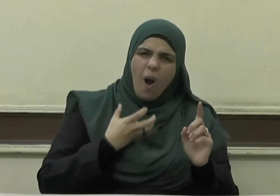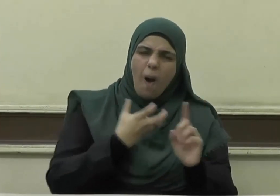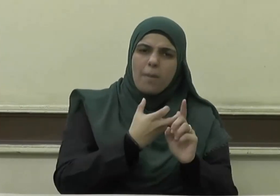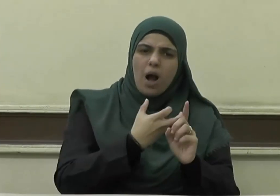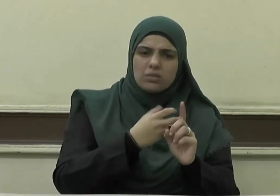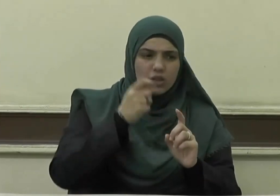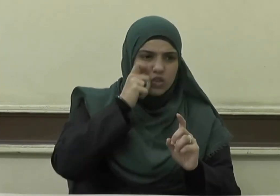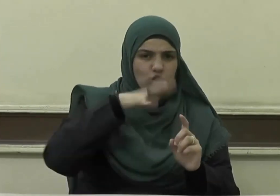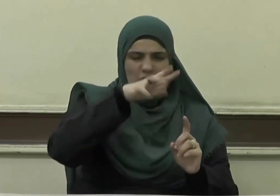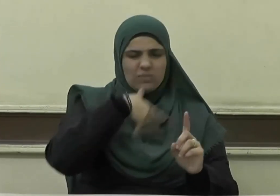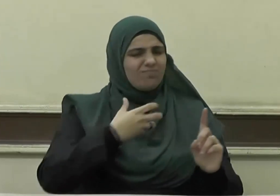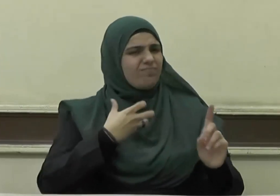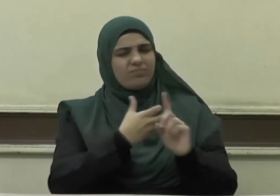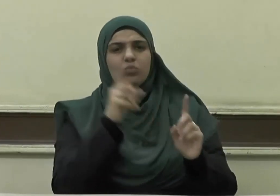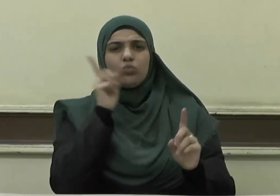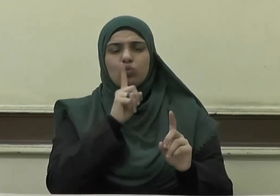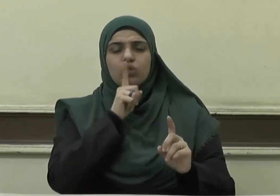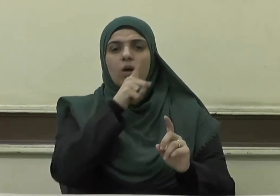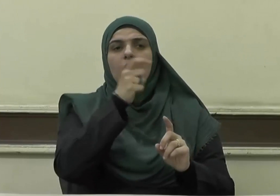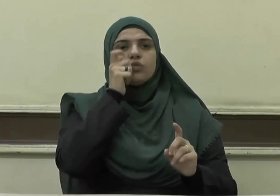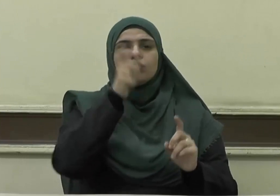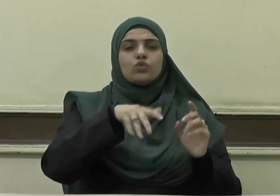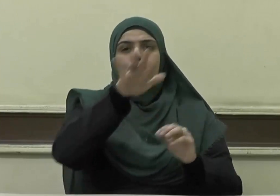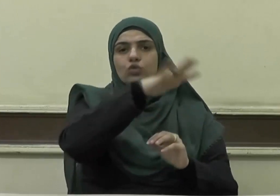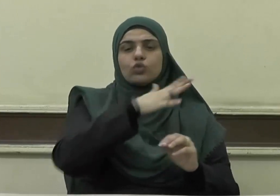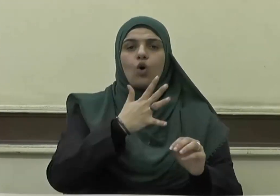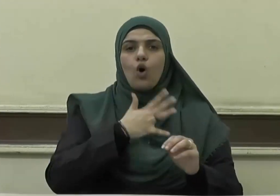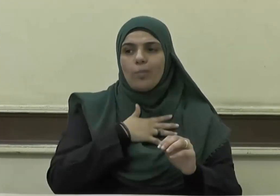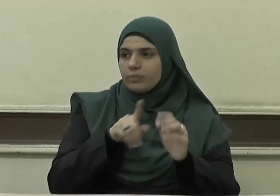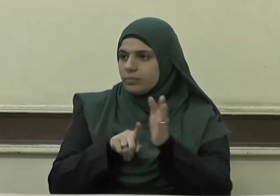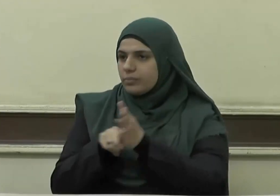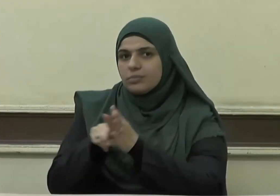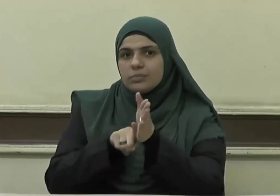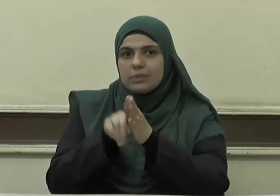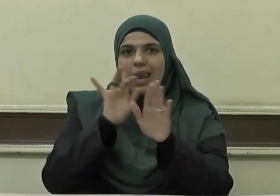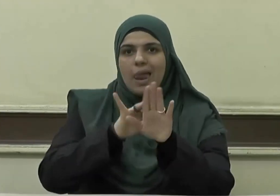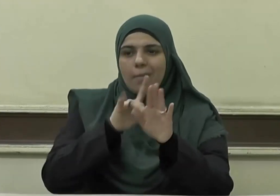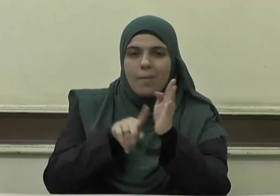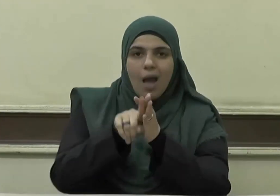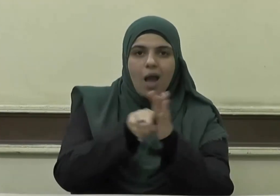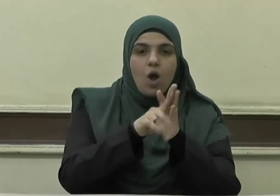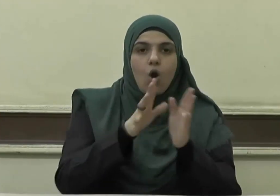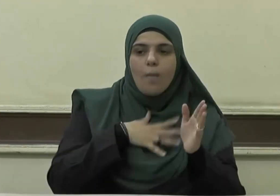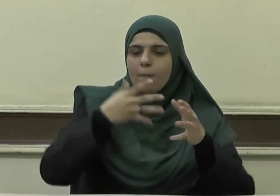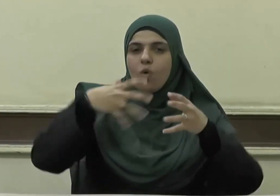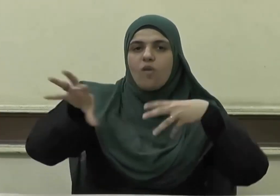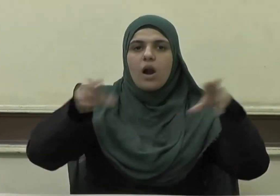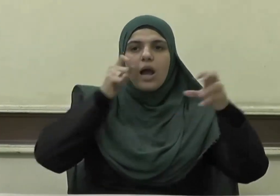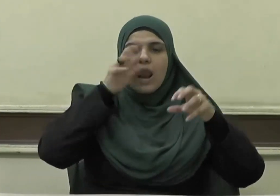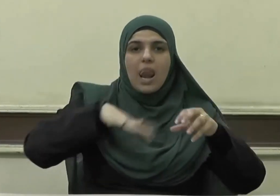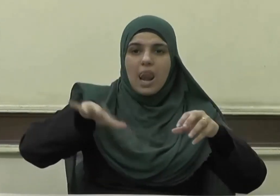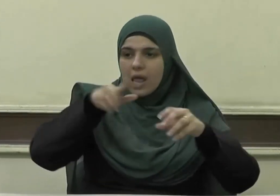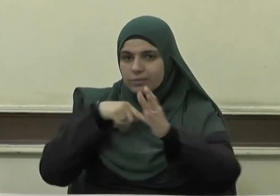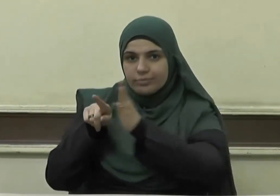المشاؤون بالنميمة المفرقون بين الأحبة